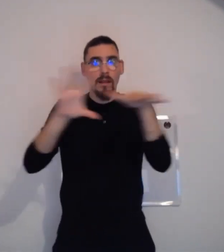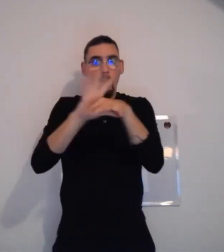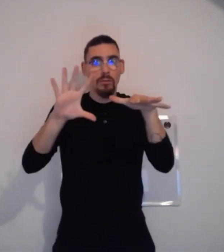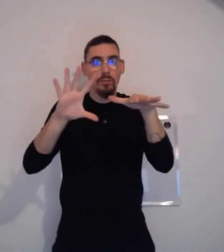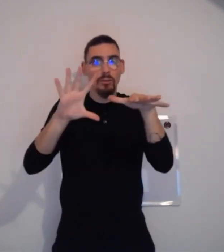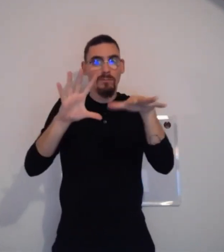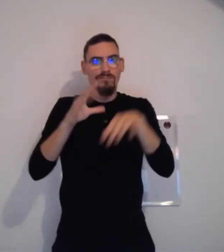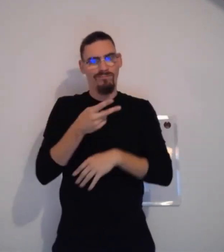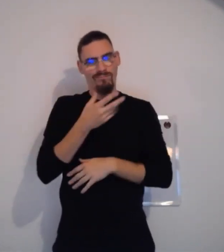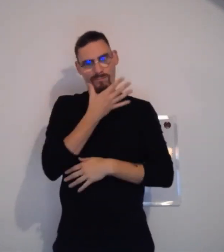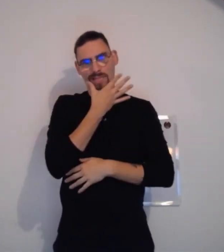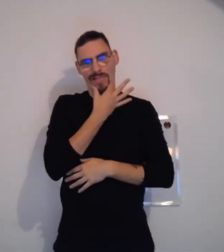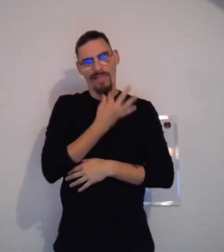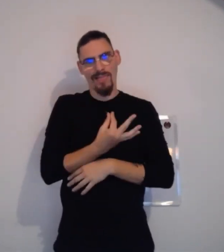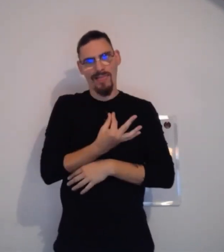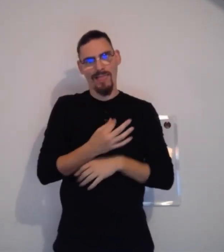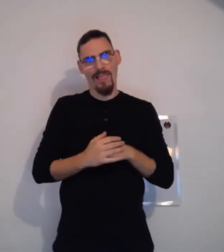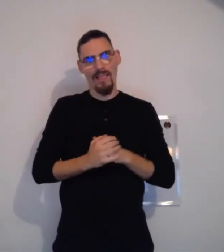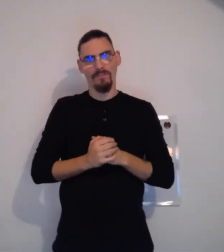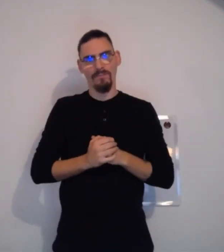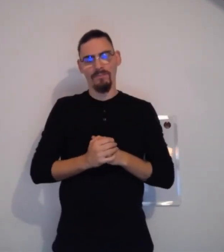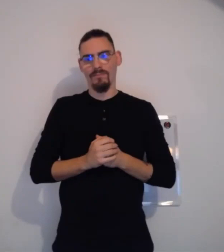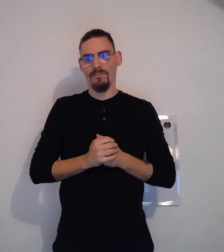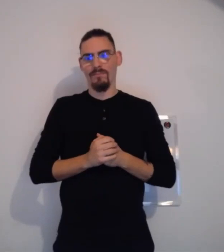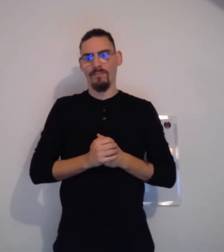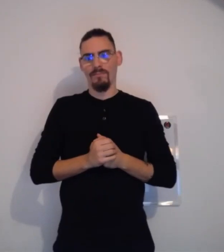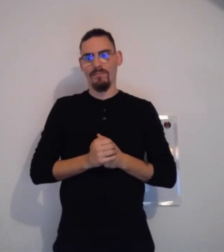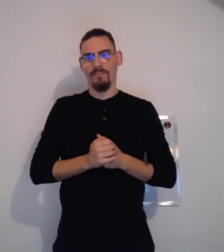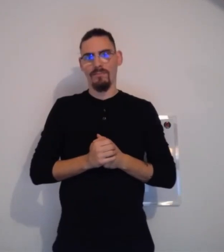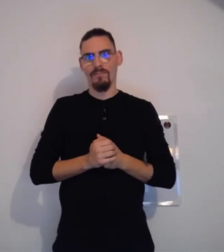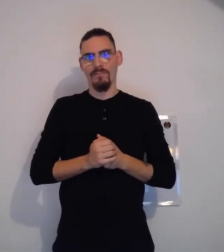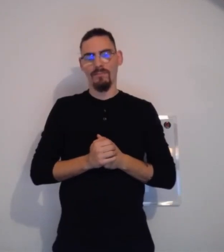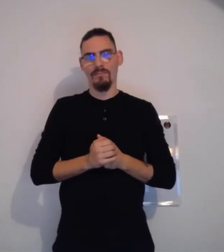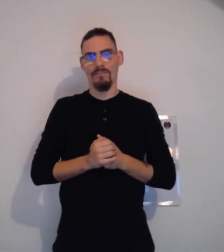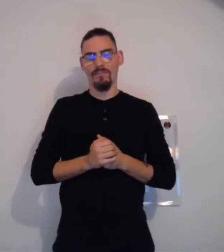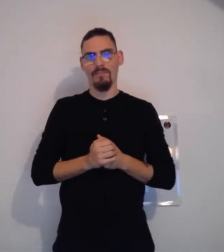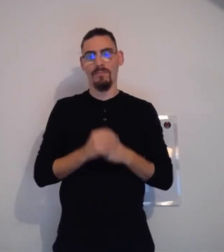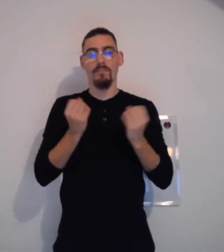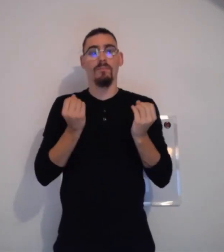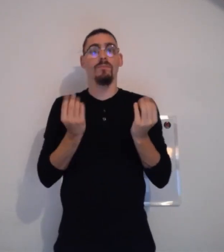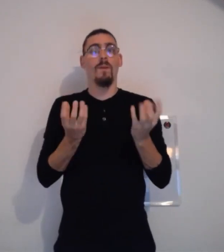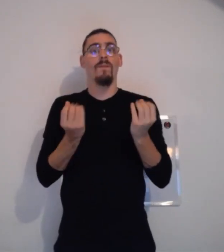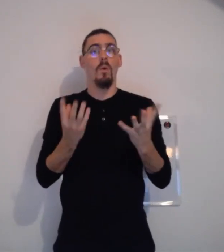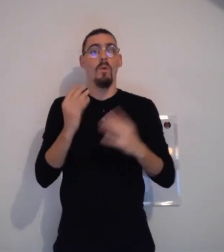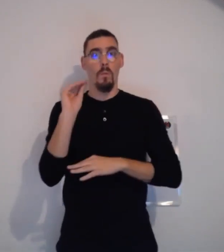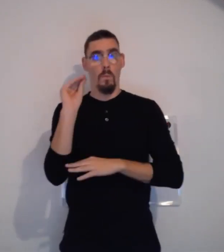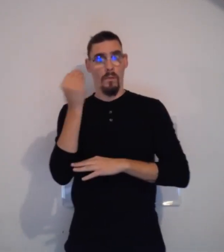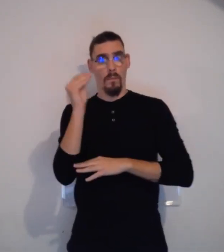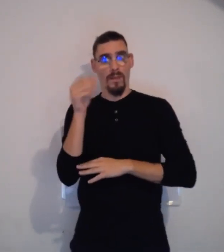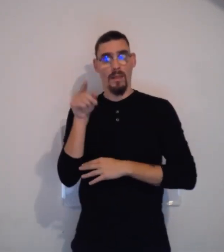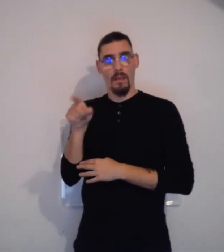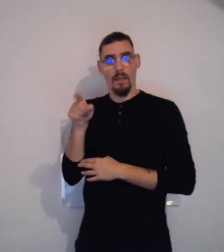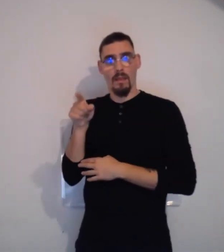pas forcément savoir à quelle image le répertorier. Alors qu'un signe, il pourra plus facilement trouver une image.